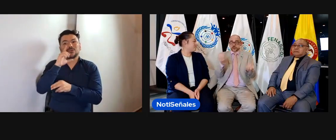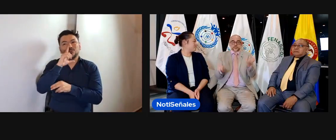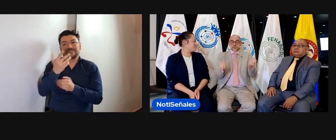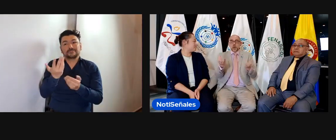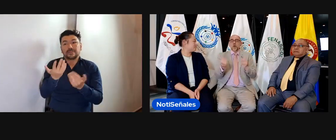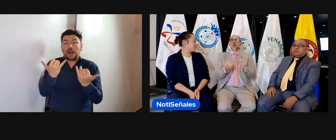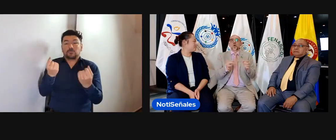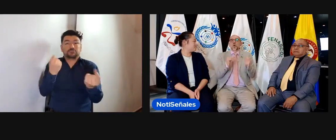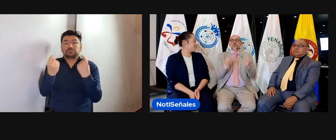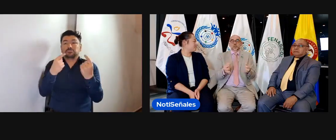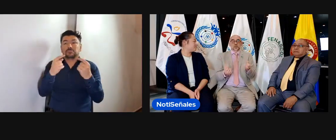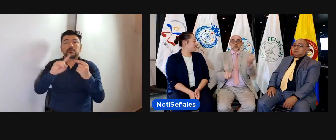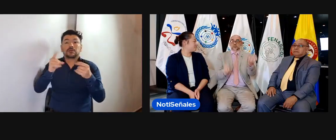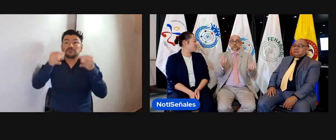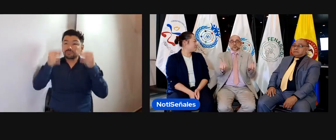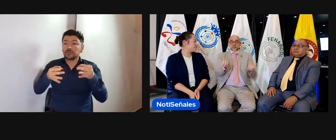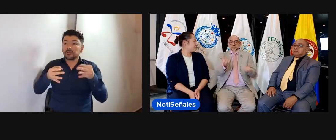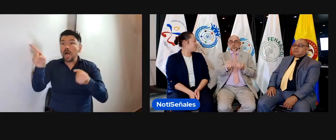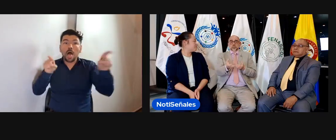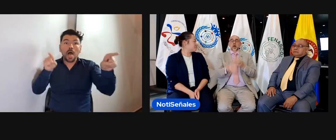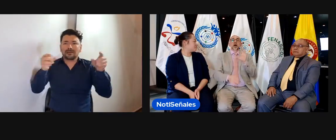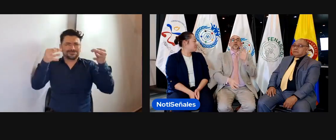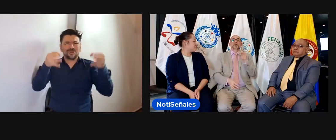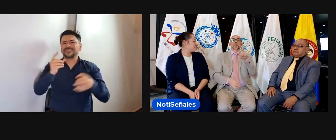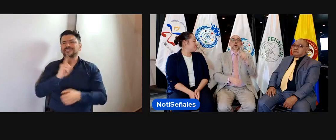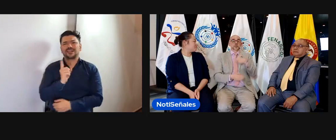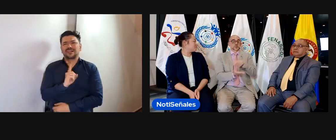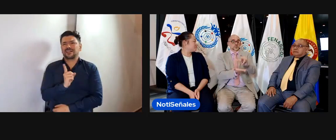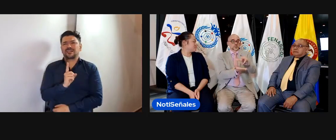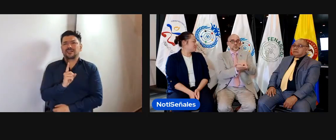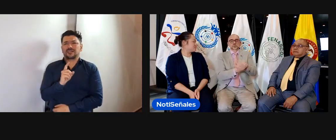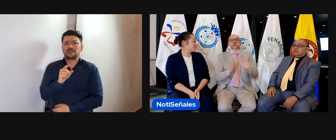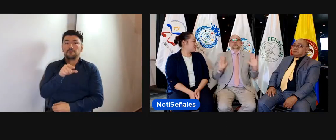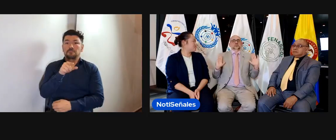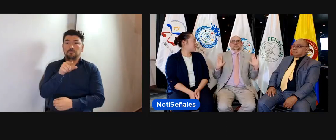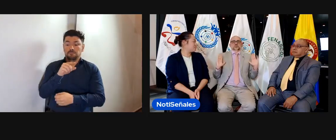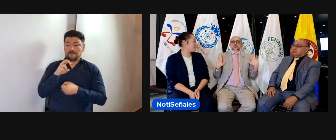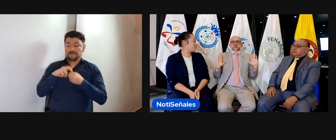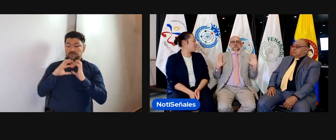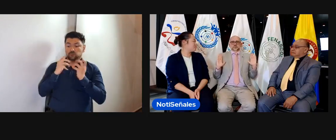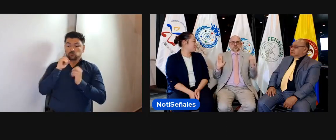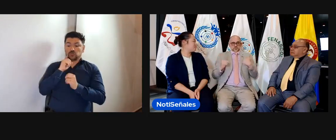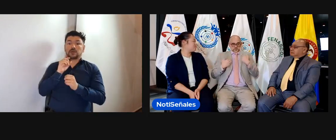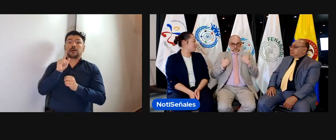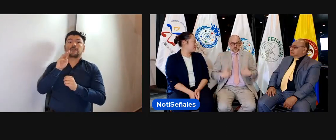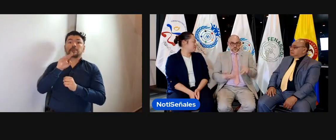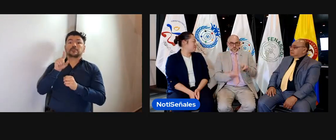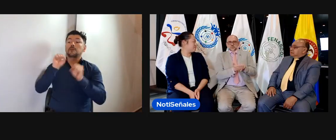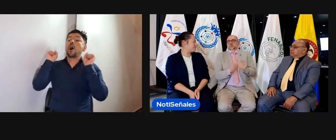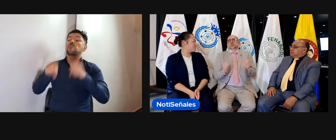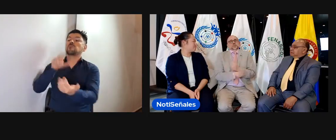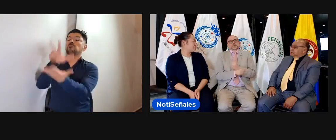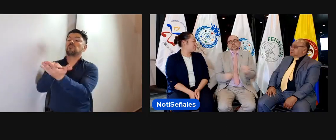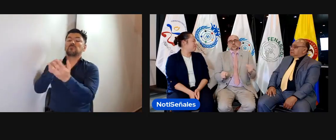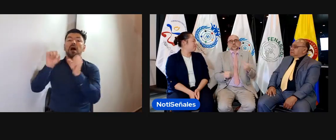de esa votación, entonces, pues, se logra, Claramente, muchos de los miembros ordinarios pueden tener sus